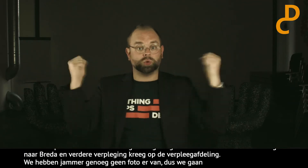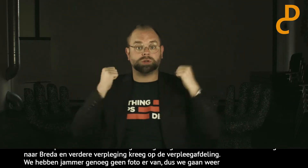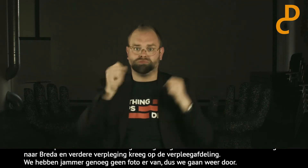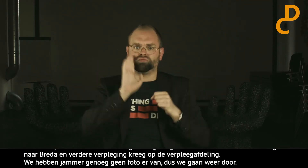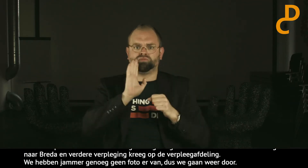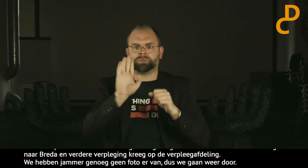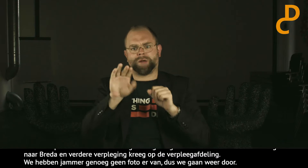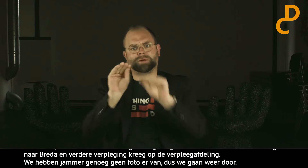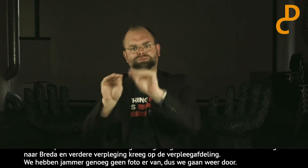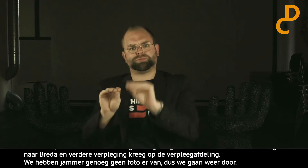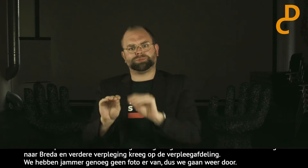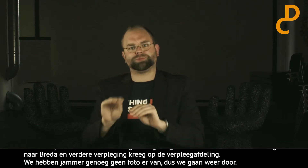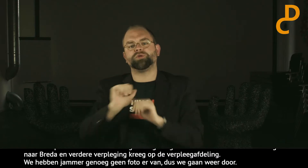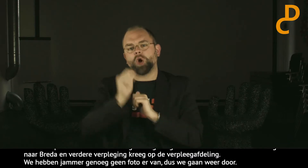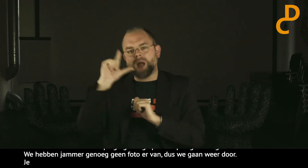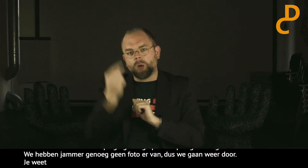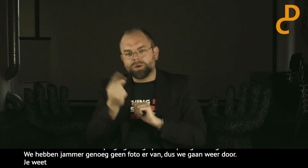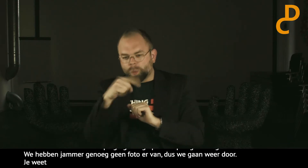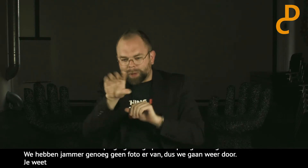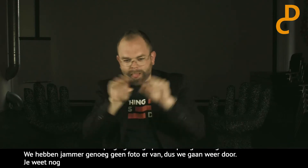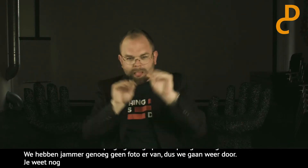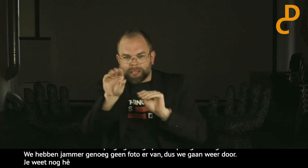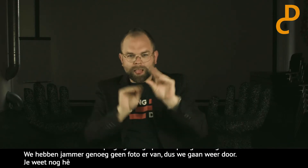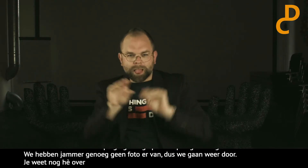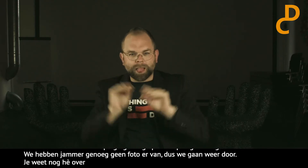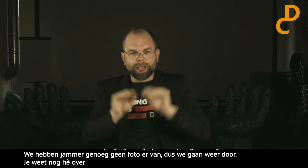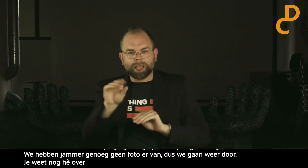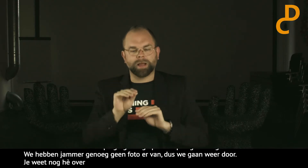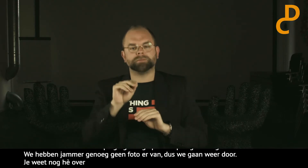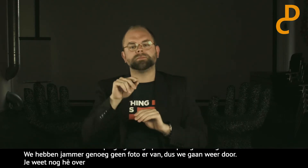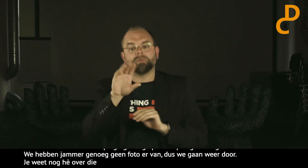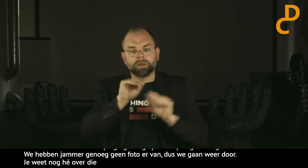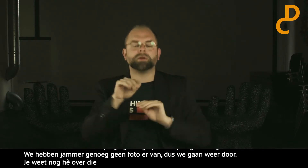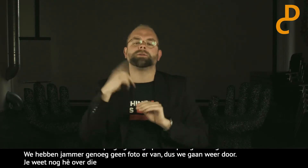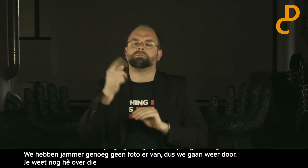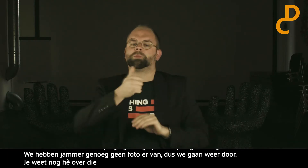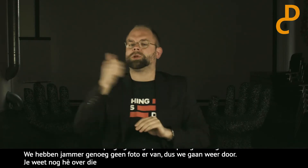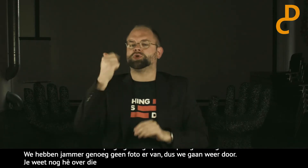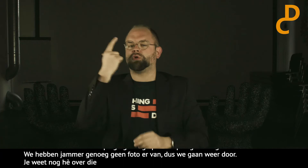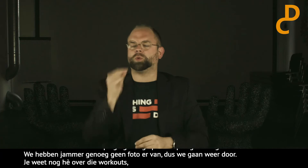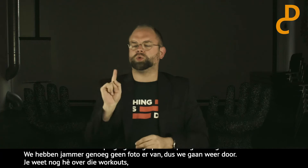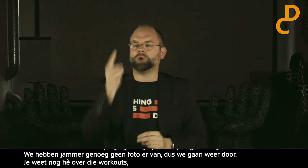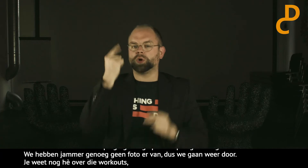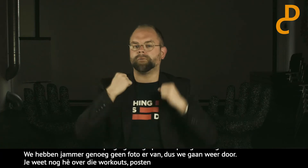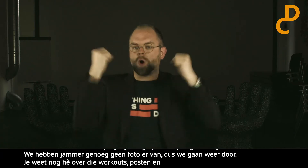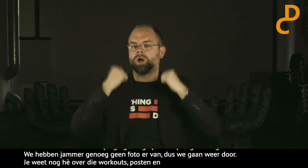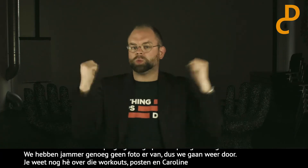En je weet nog over die workouts. De tips. Posten en dan gaat Carolien ze allemaal verzamelen. En dan gaat het leukste